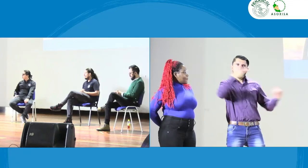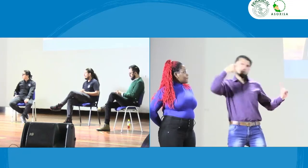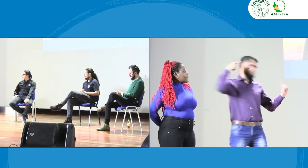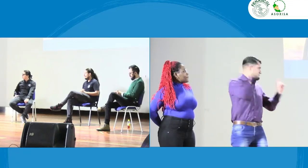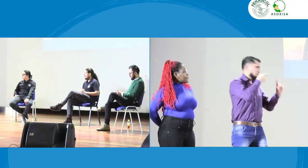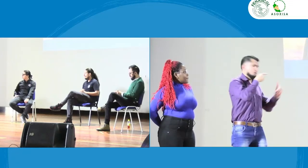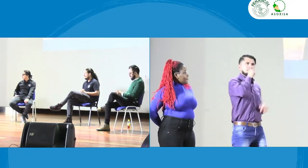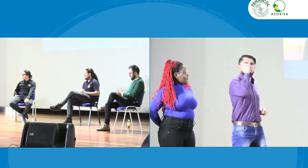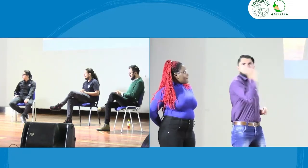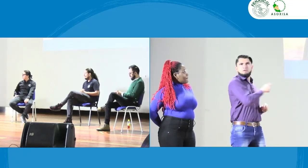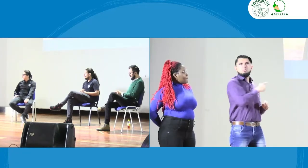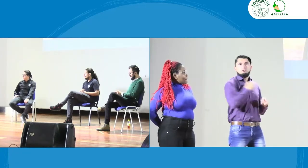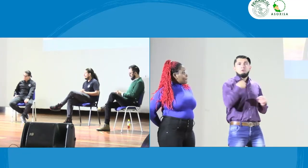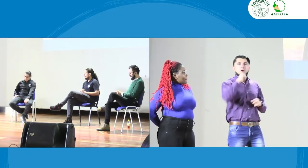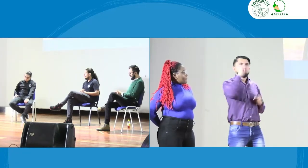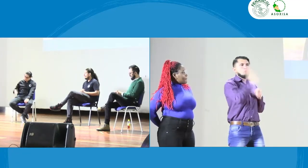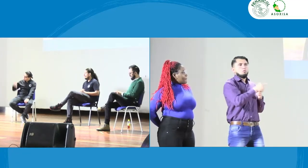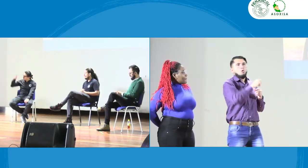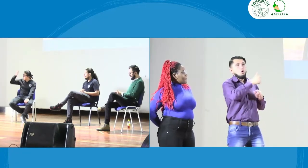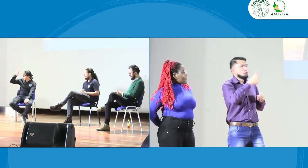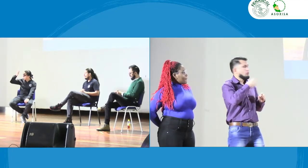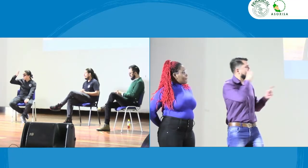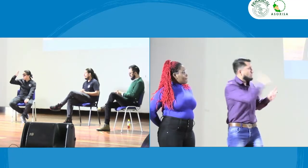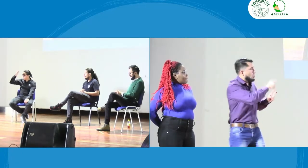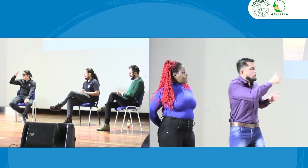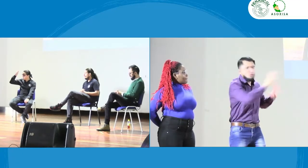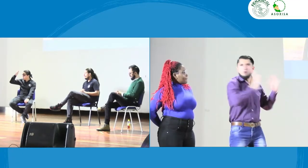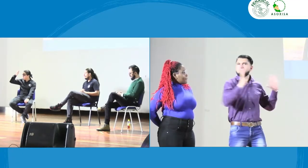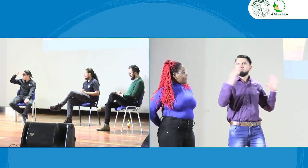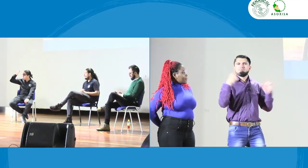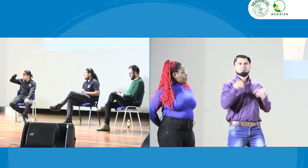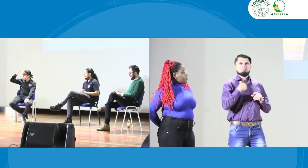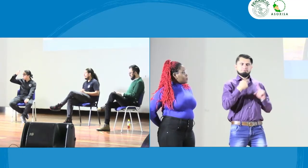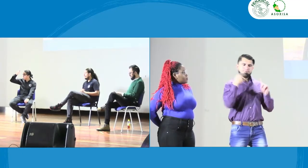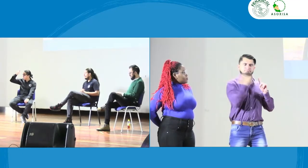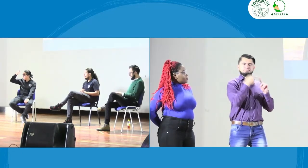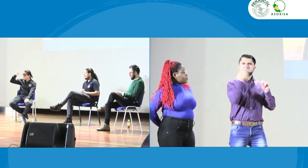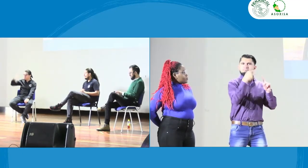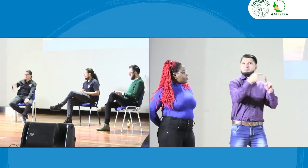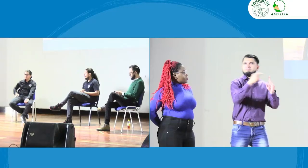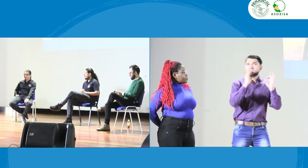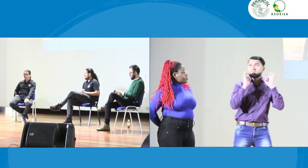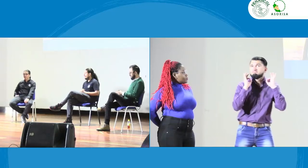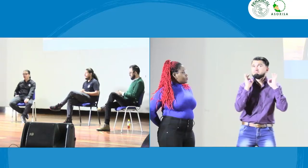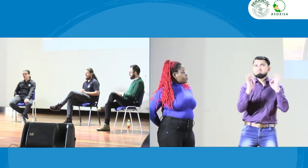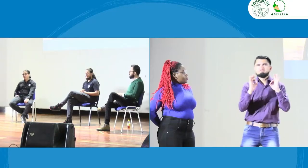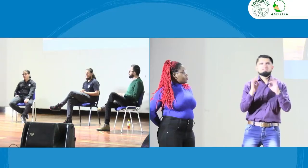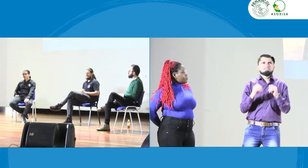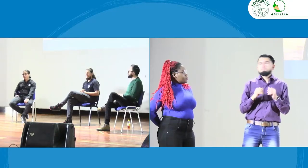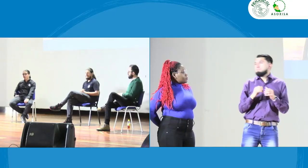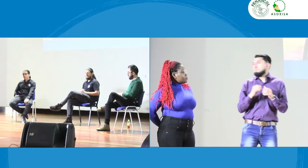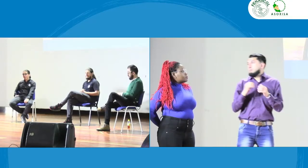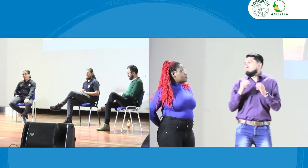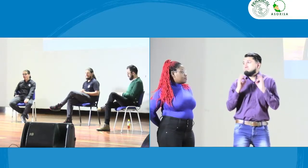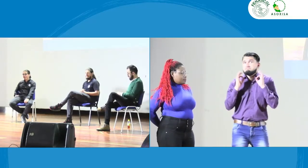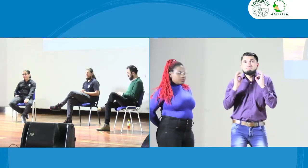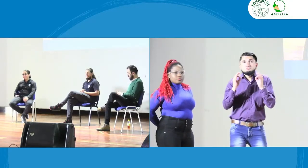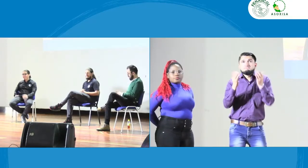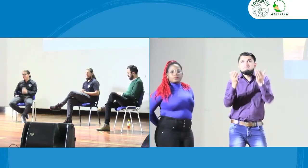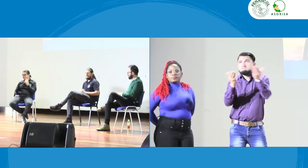vayan a hacer va a ser una sola pregunta por persona no se puede hacer que una persona haga varias preguntas y